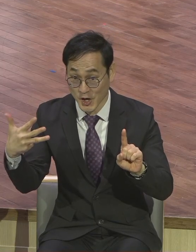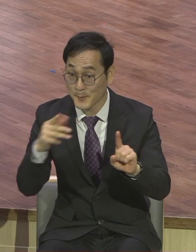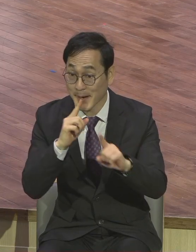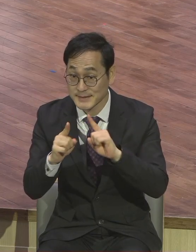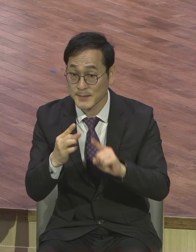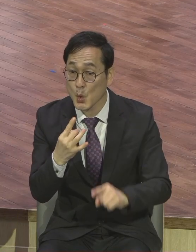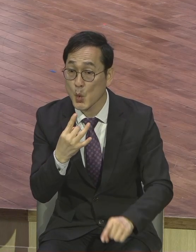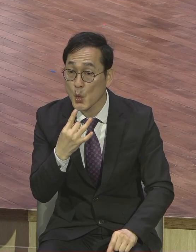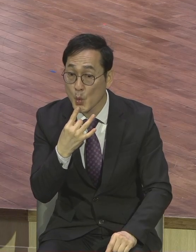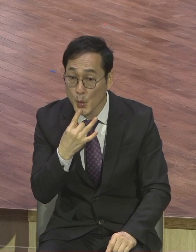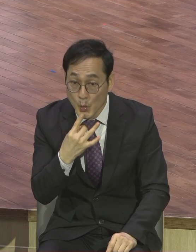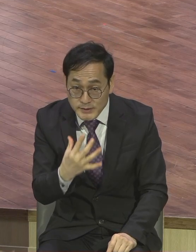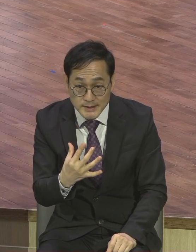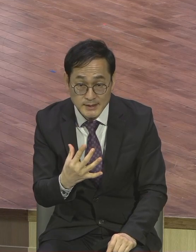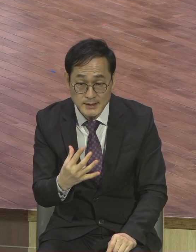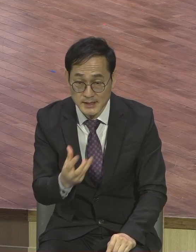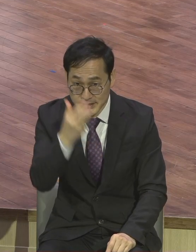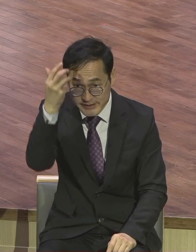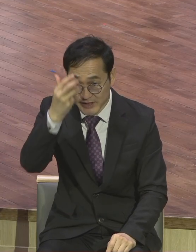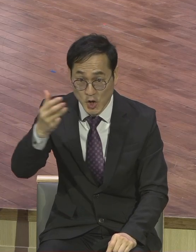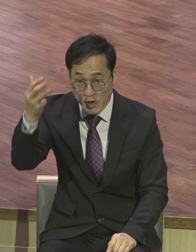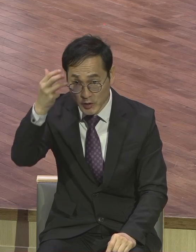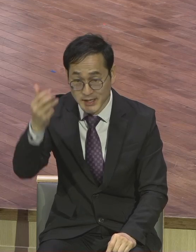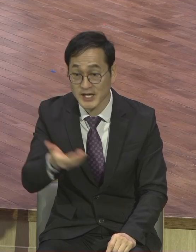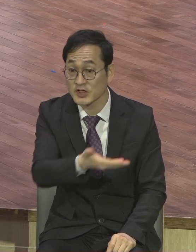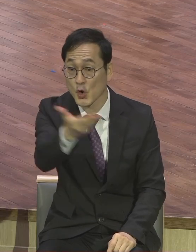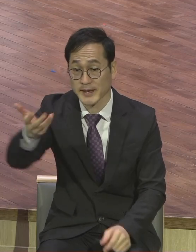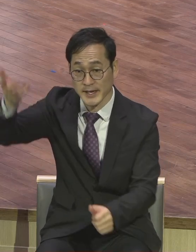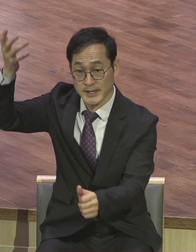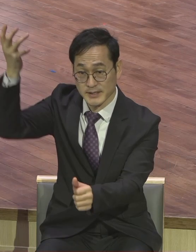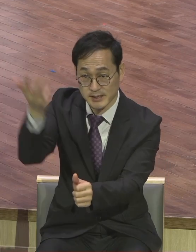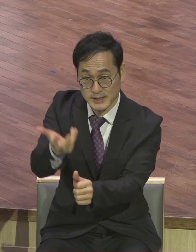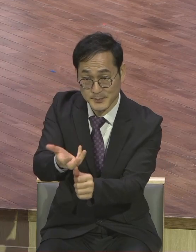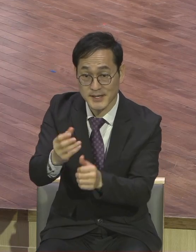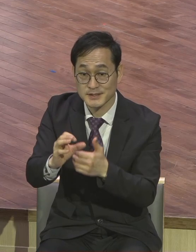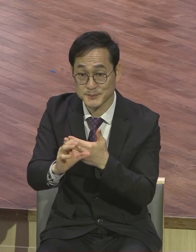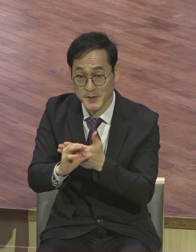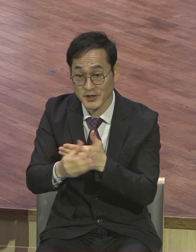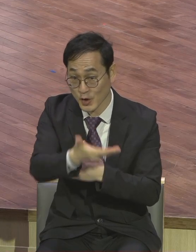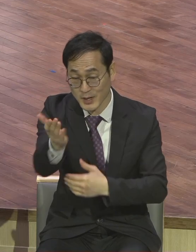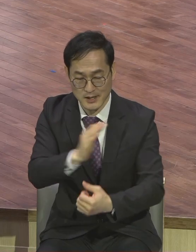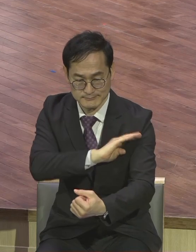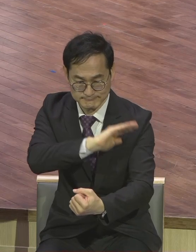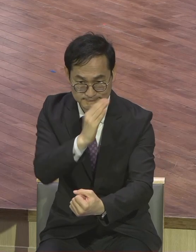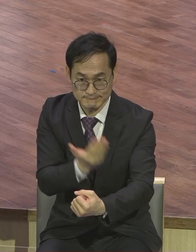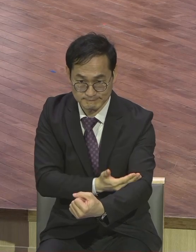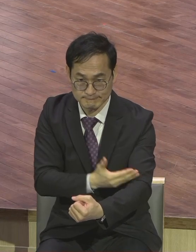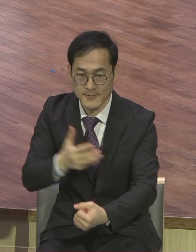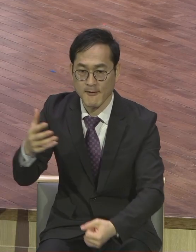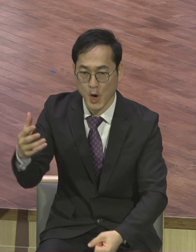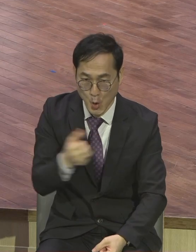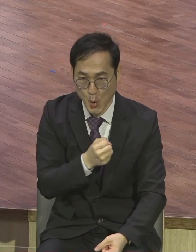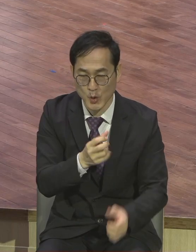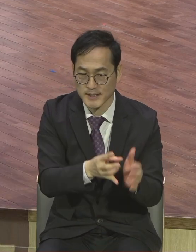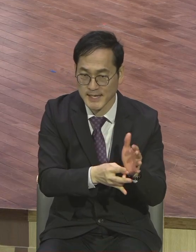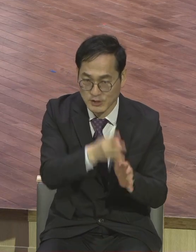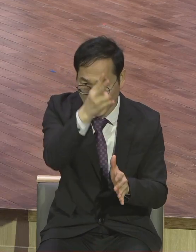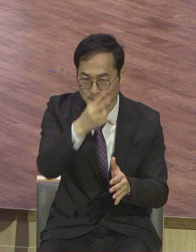오직 성령이 너에게 임하시면 너희가 권능을 받고 예루살렘과 온유대와